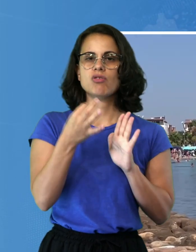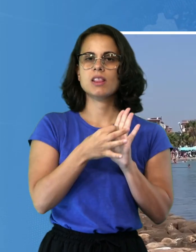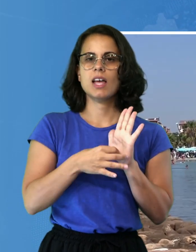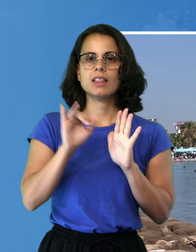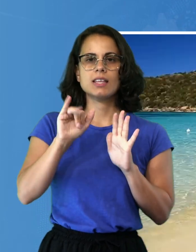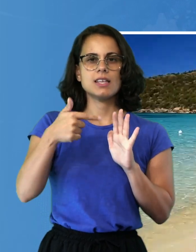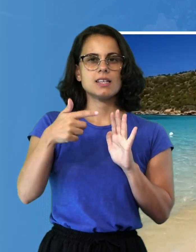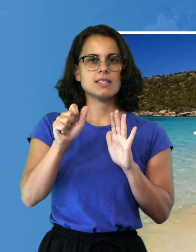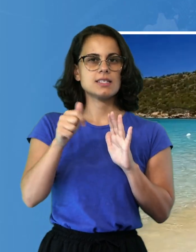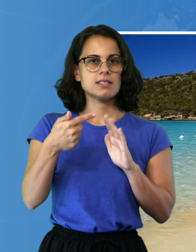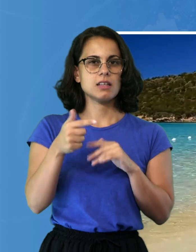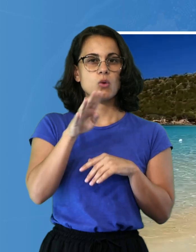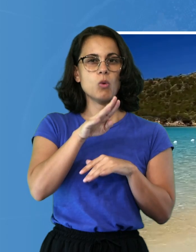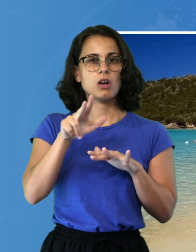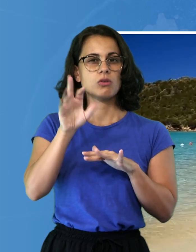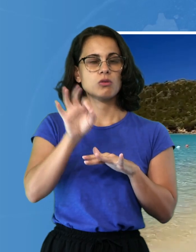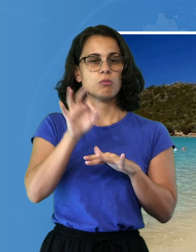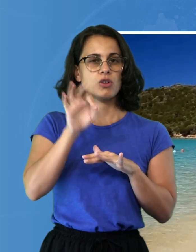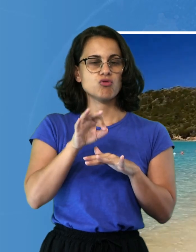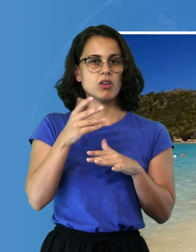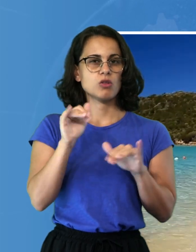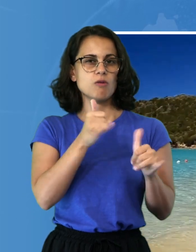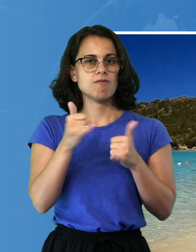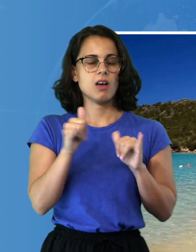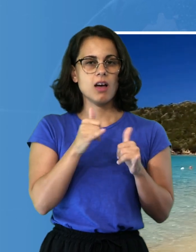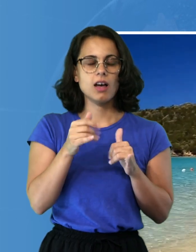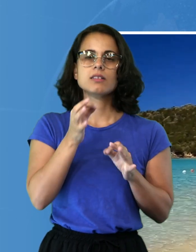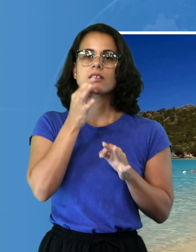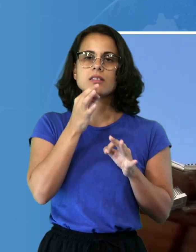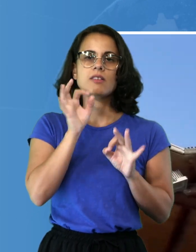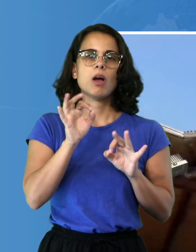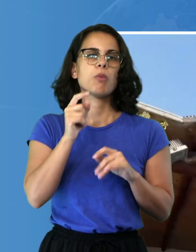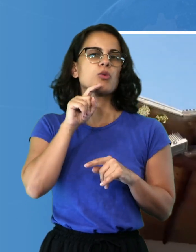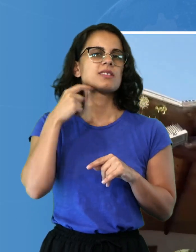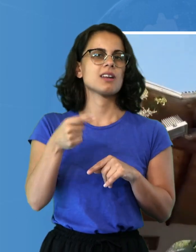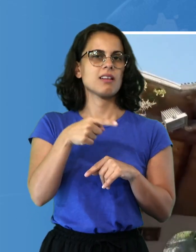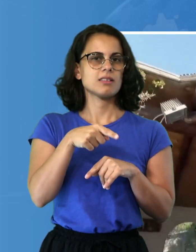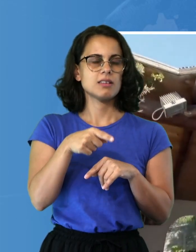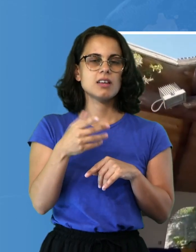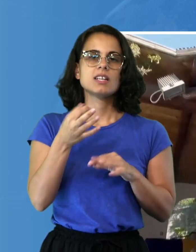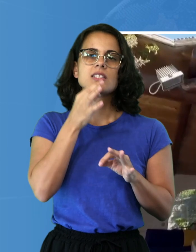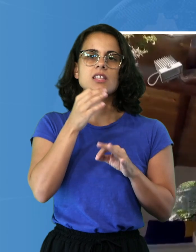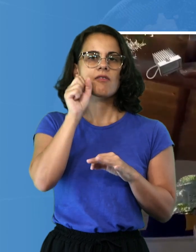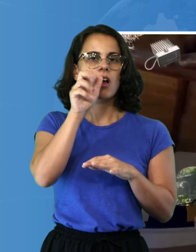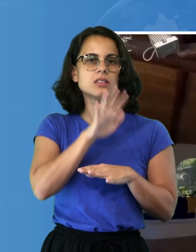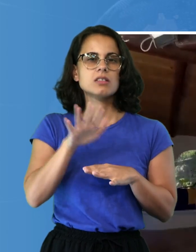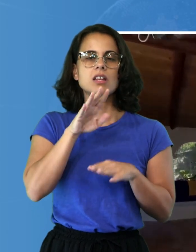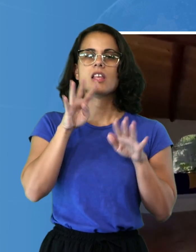% delle presenze turistiche nell'isola è rappresentato proprio da stranieri posizionando la Sardegna al nono posto in Italia per